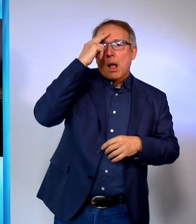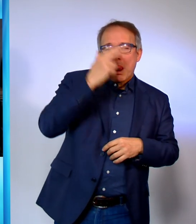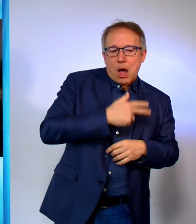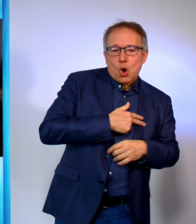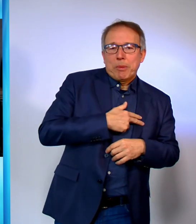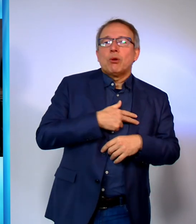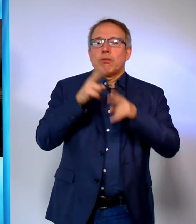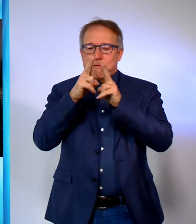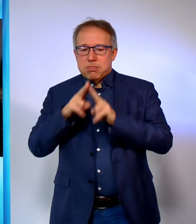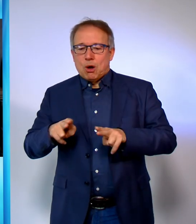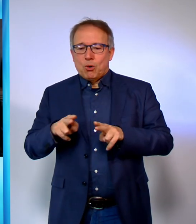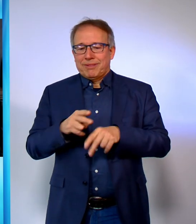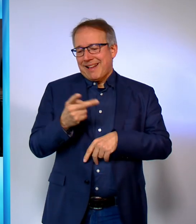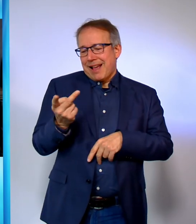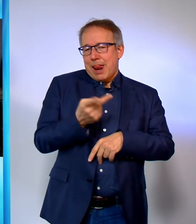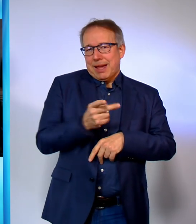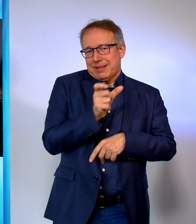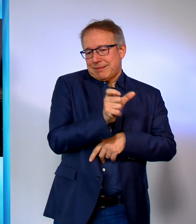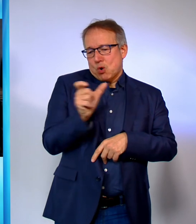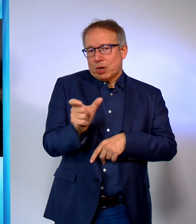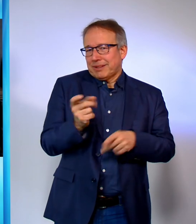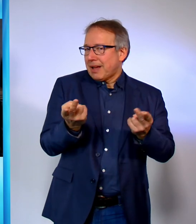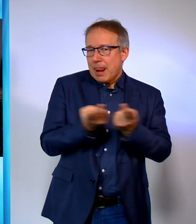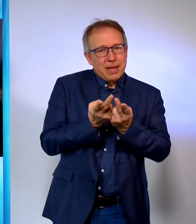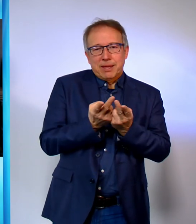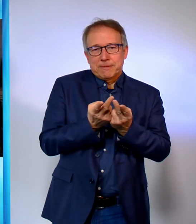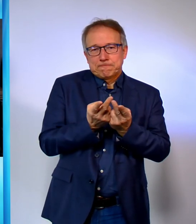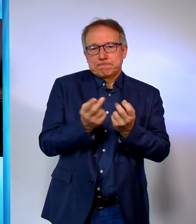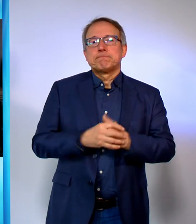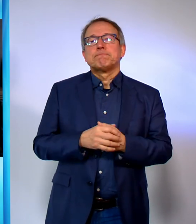ein und dasselbe Wort. Das müssen wir uns neu bewusst machen.